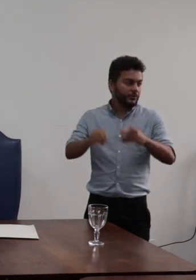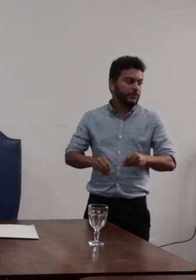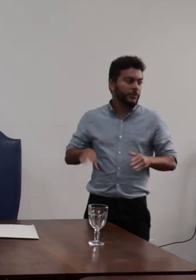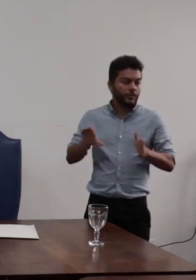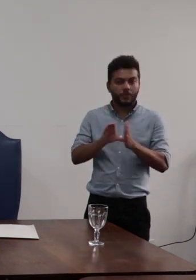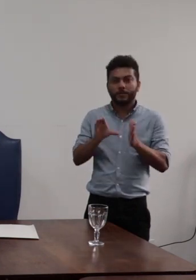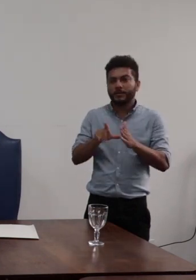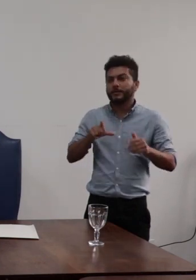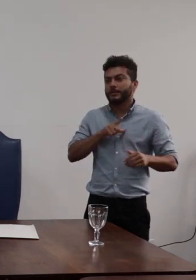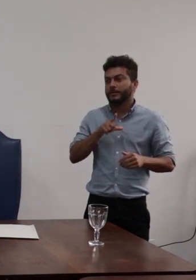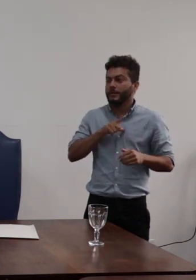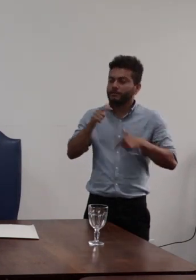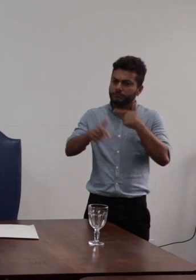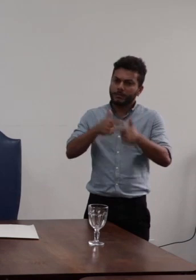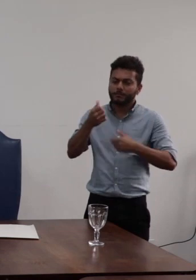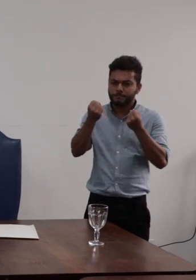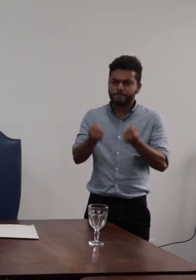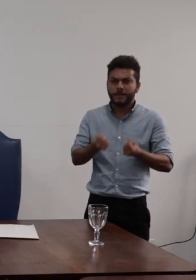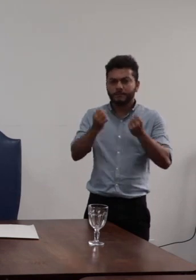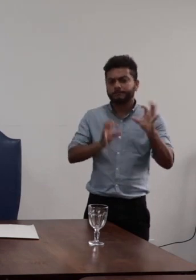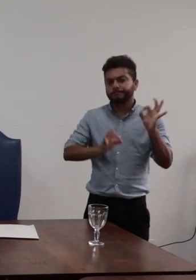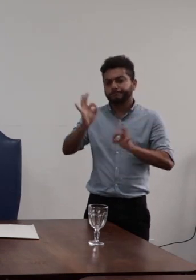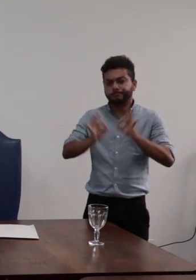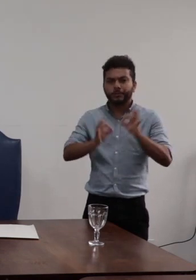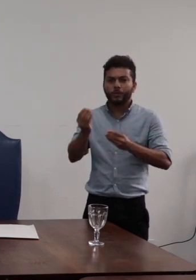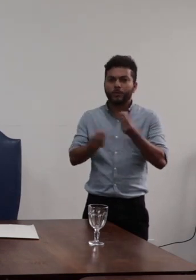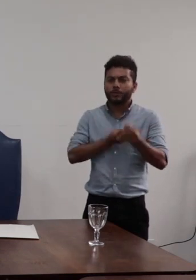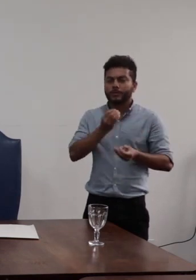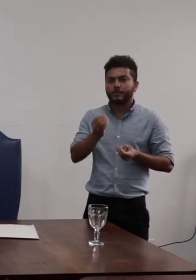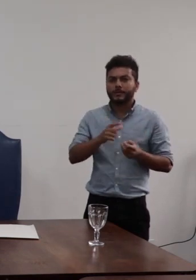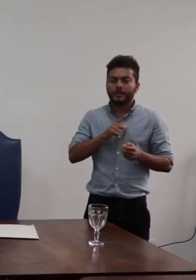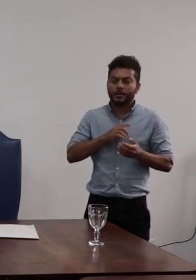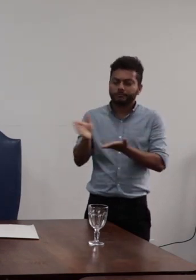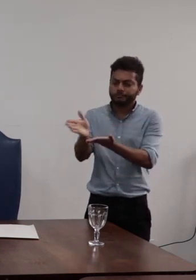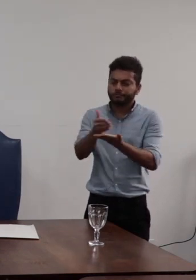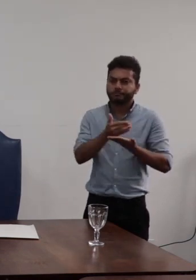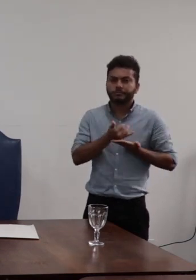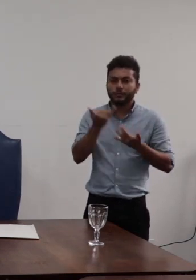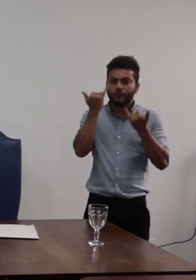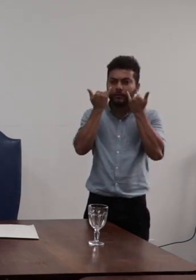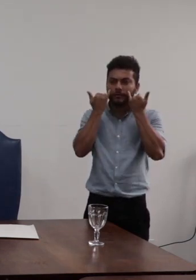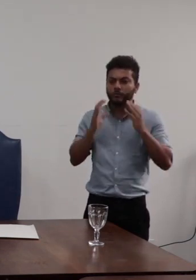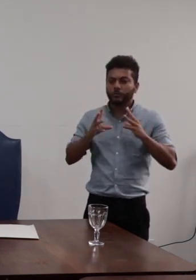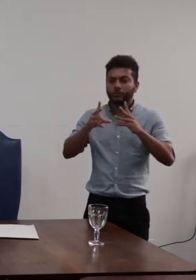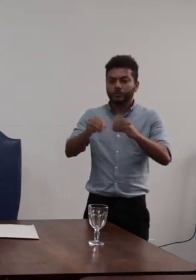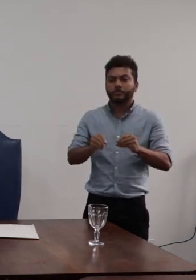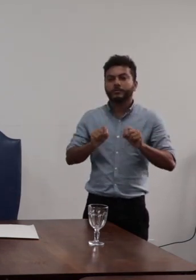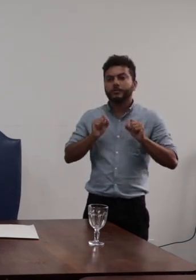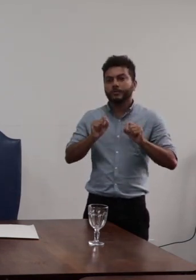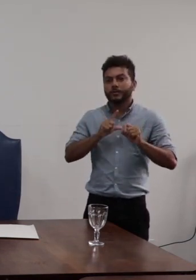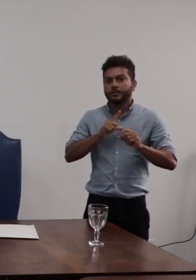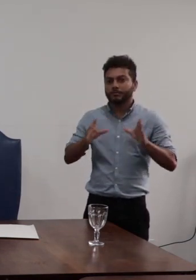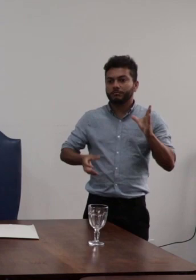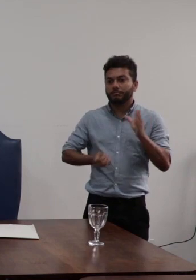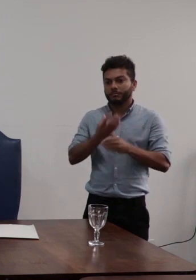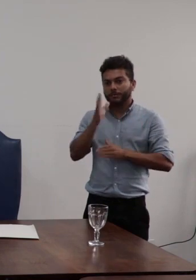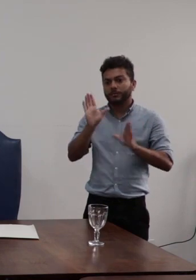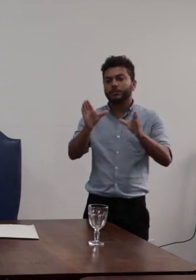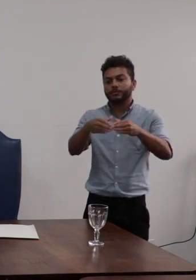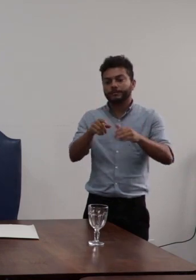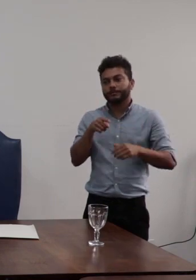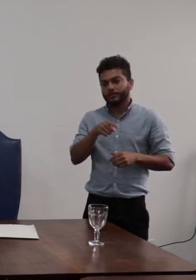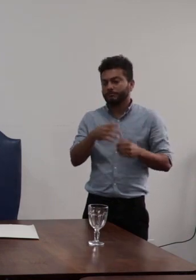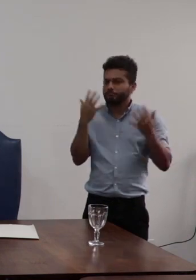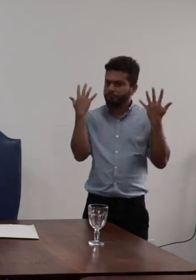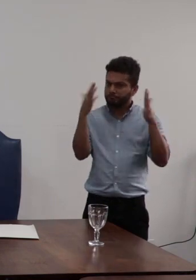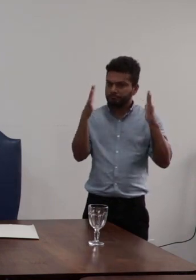trabalho pesado aí de organização de sistematização de dados constituída por essa comissão então agradeço e